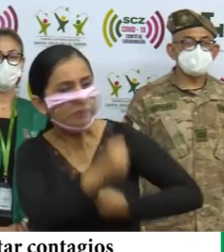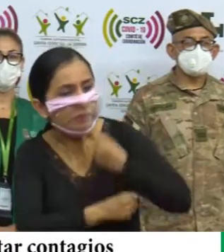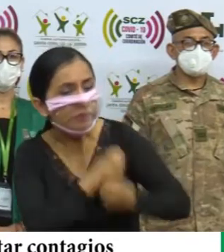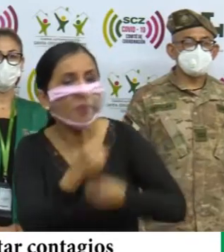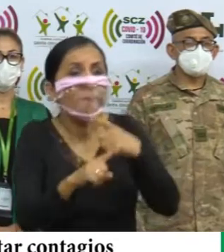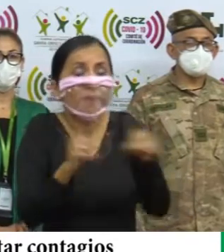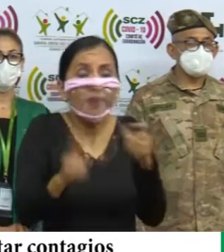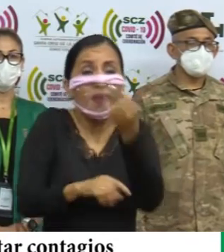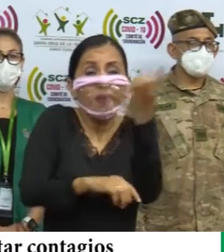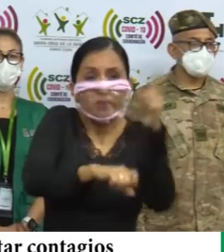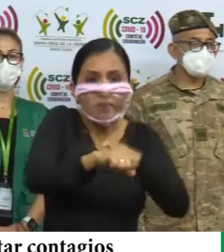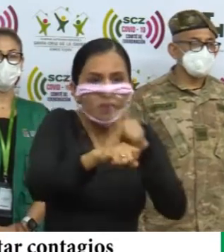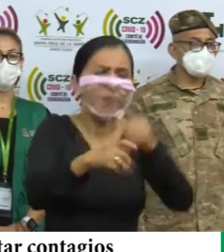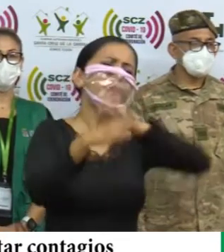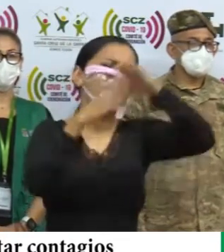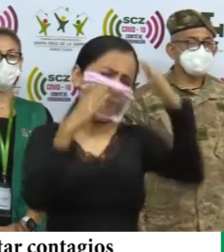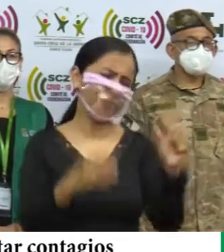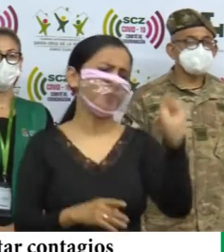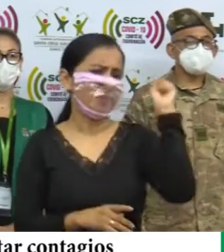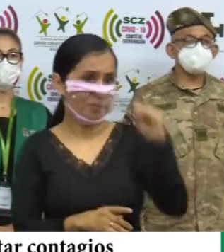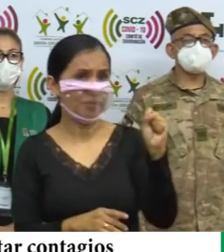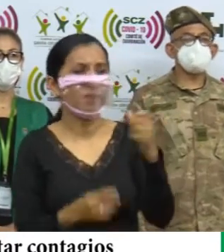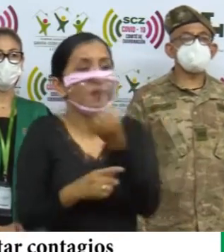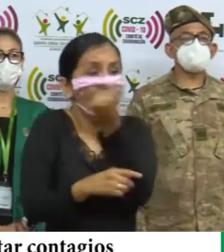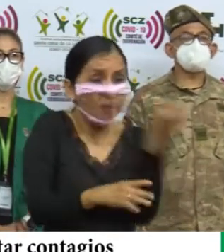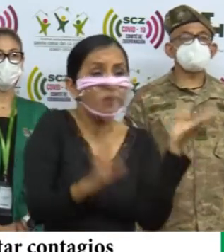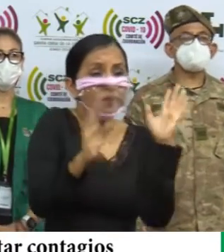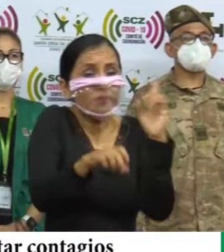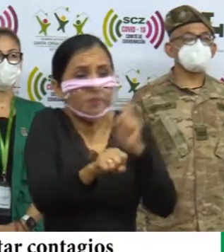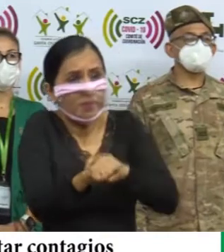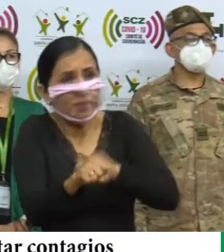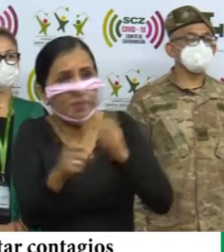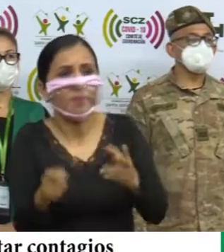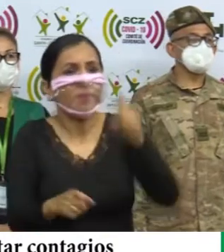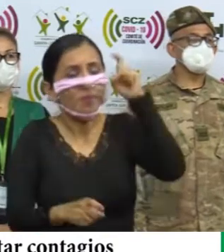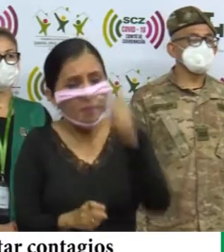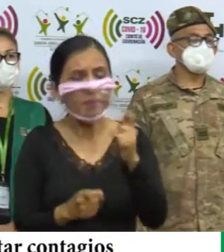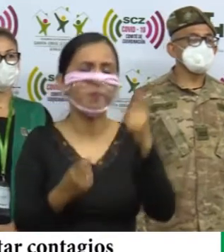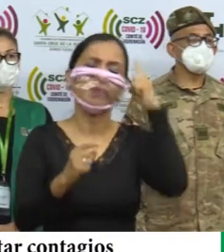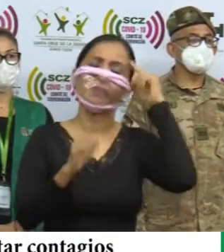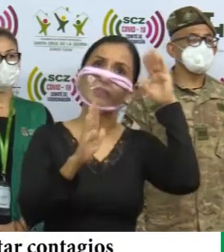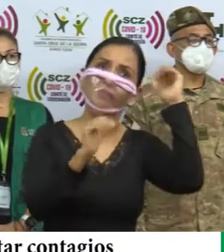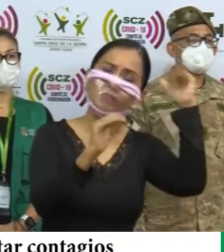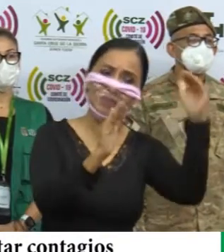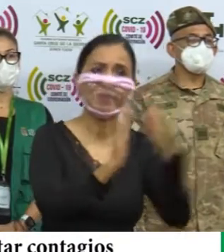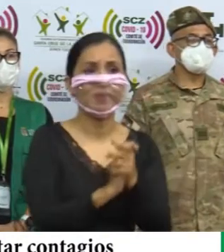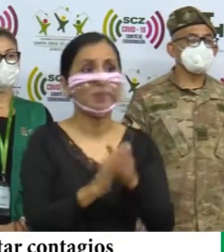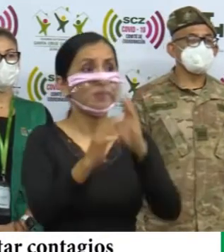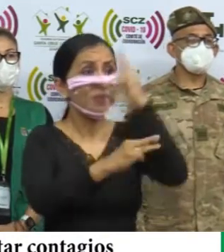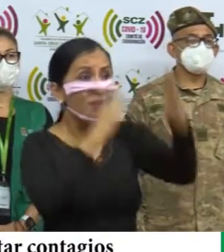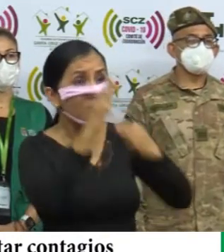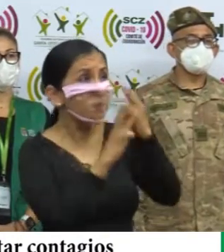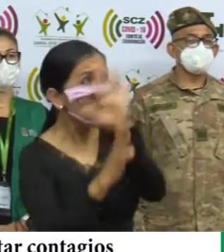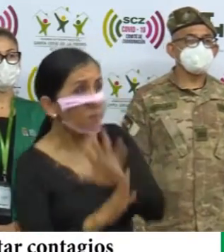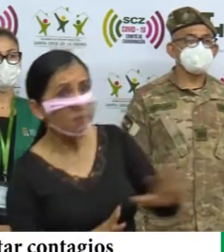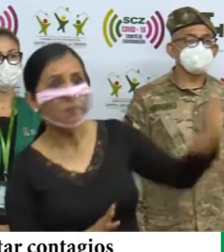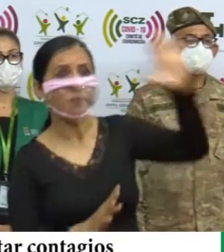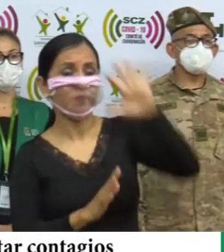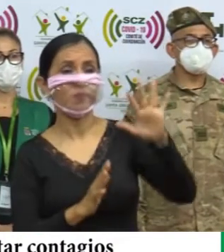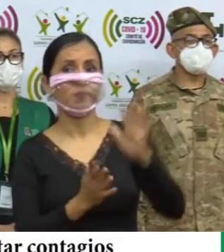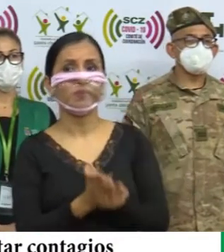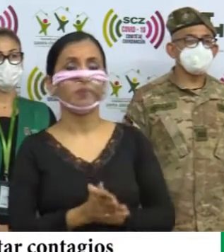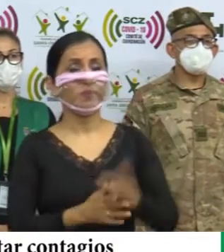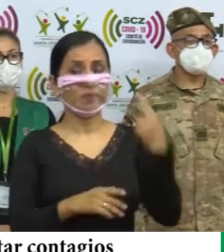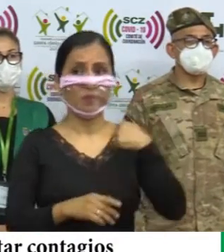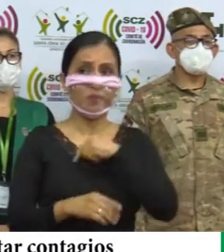pero que en algún momento va a acabar, que en algún momento debemos tener la esperanza en el mundo y